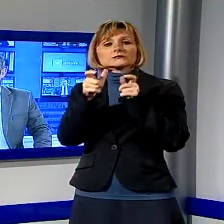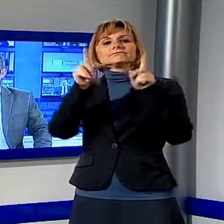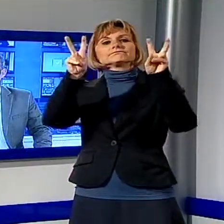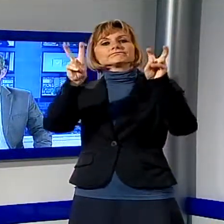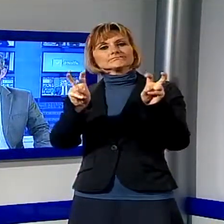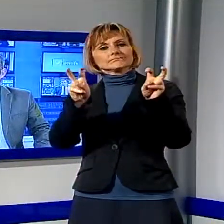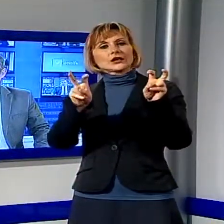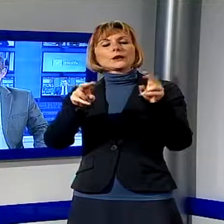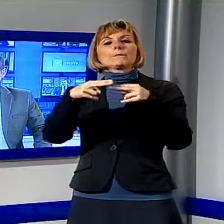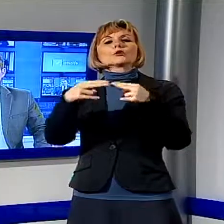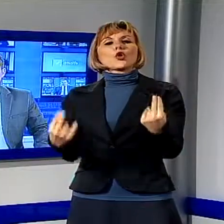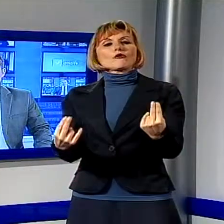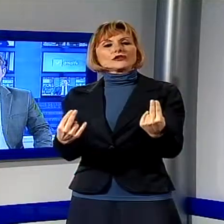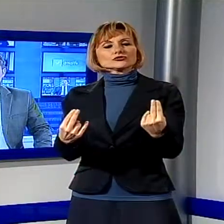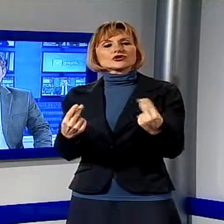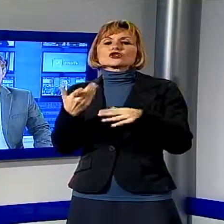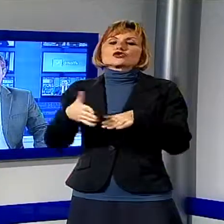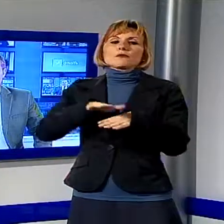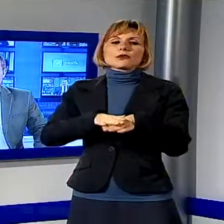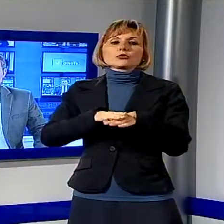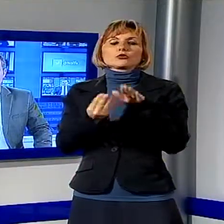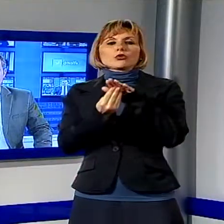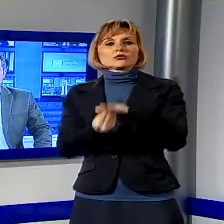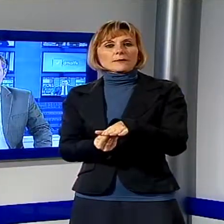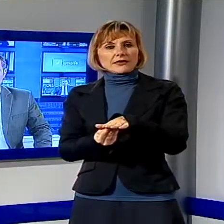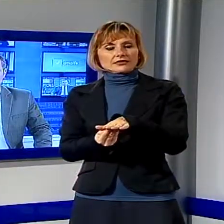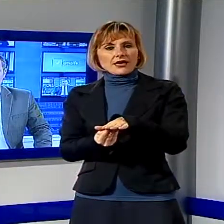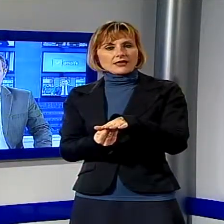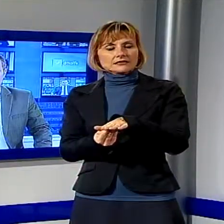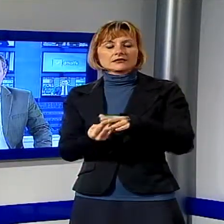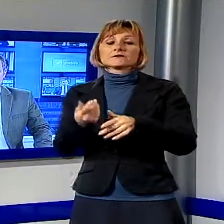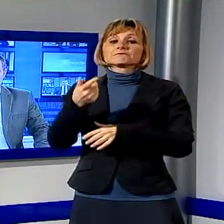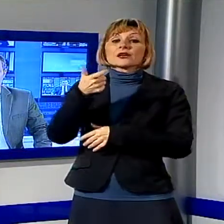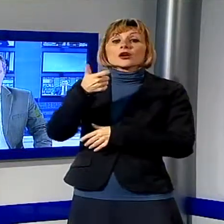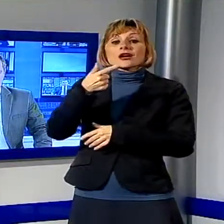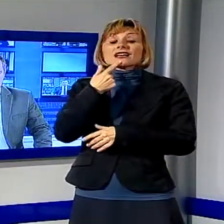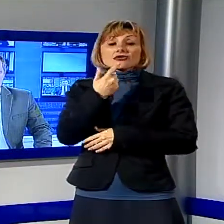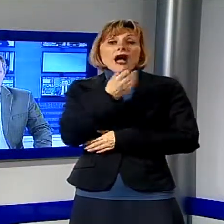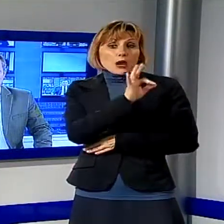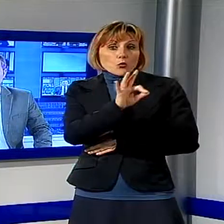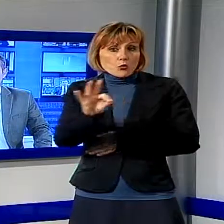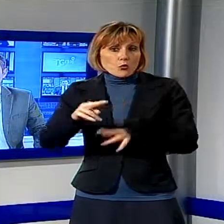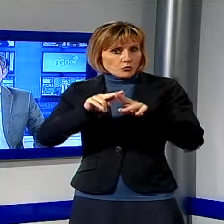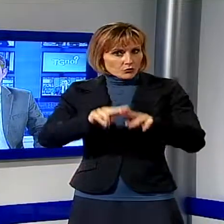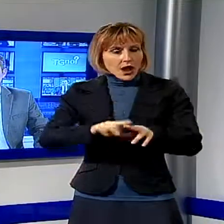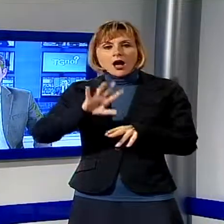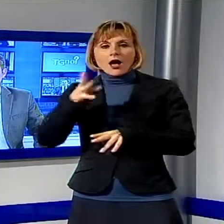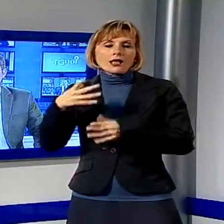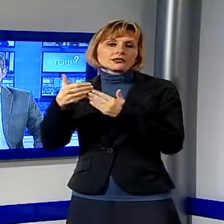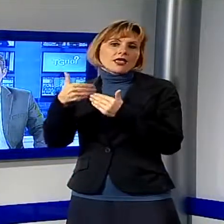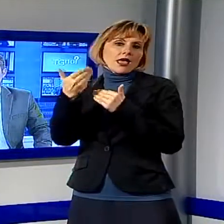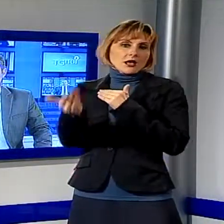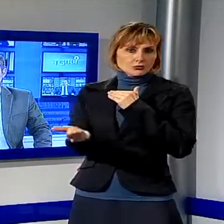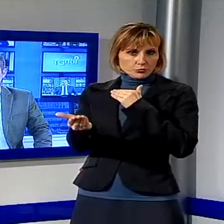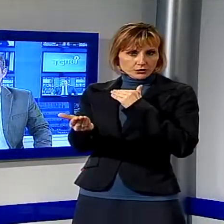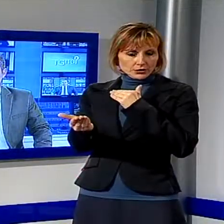particolare della questione del personale che dovrebbe essere considerato in esubero anche nell'amministrazione provinciale lucchese